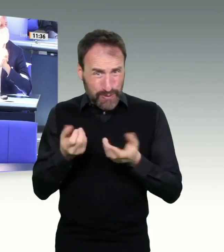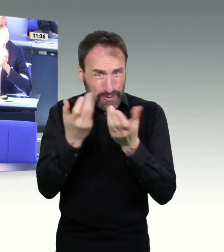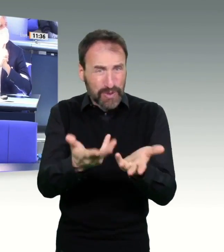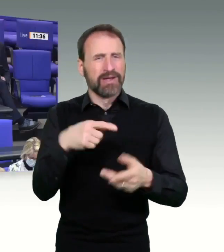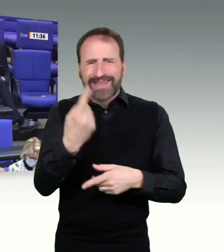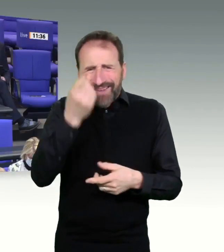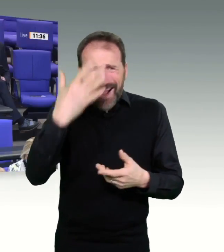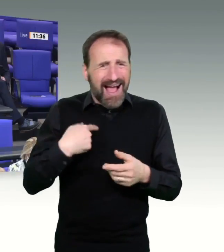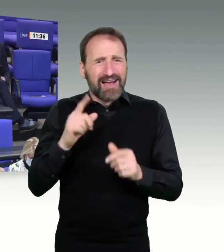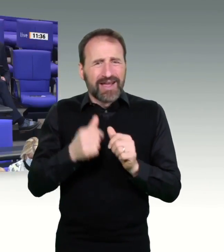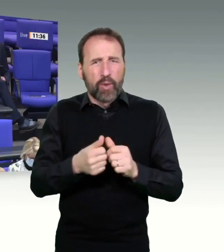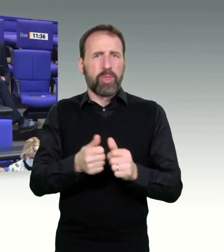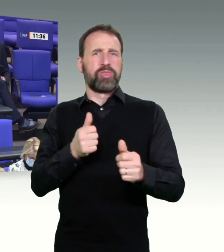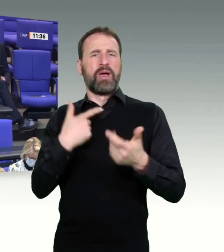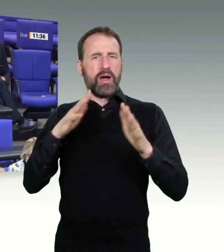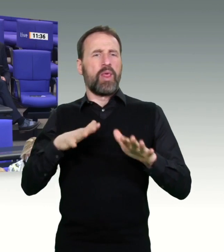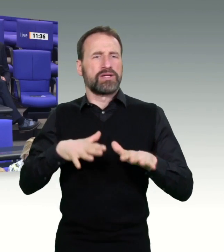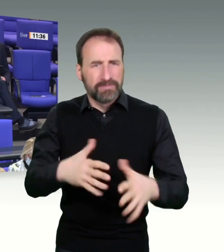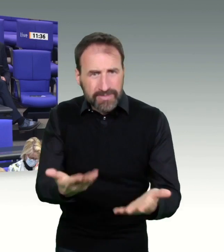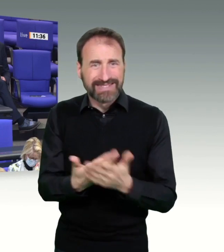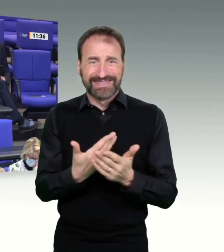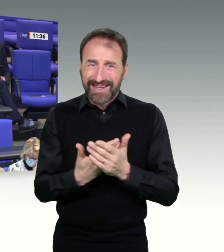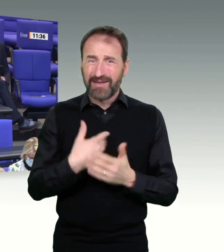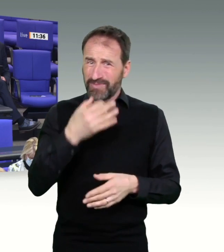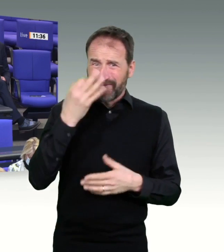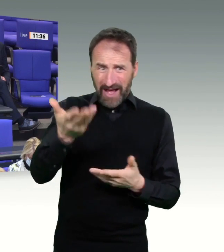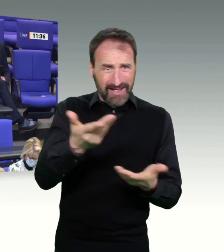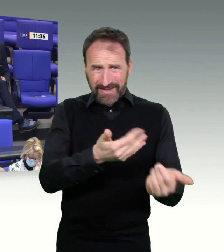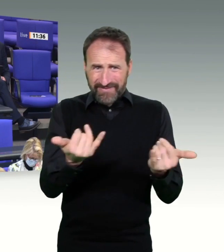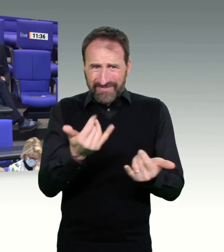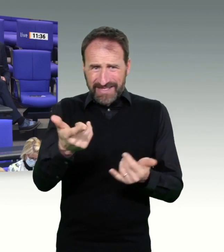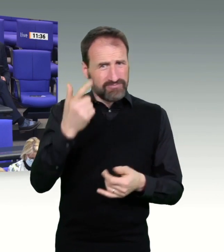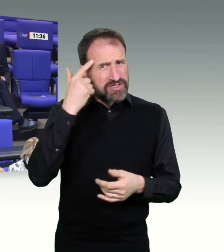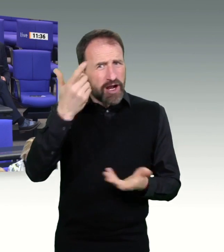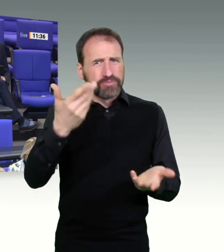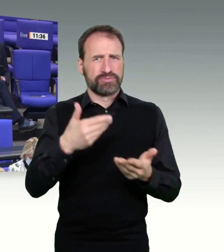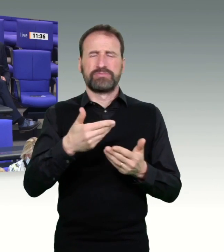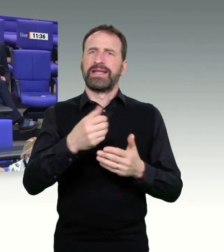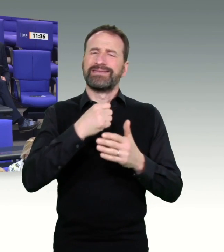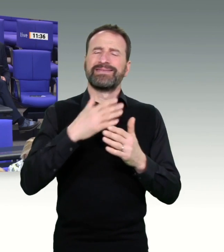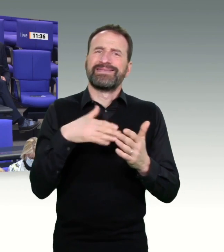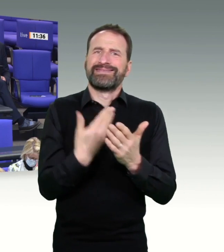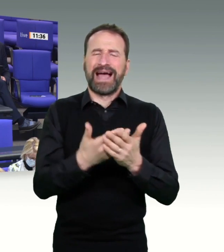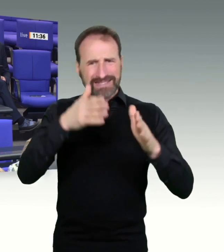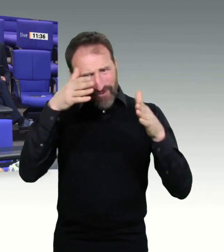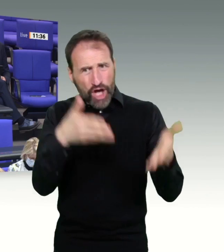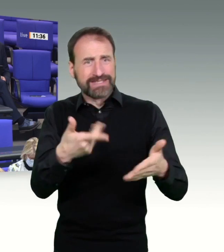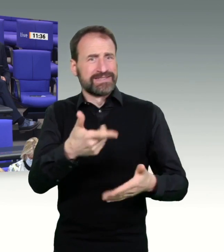Ich bin dankbar, dass hier so viele Beispiele gebracht werden, dass wir in dem Impfprozess insgesamt